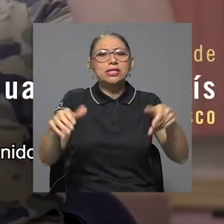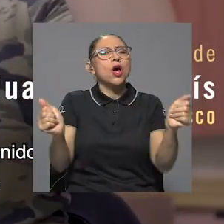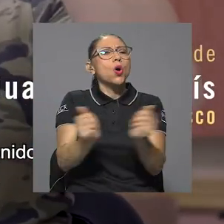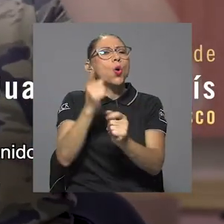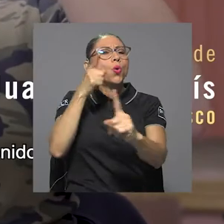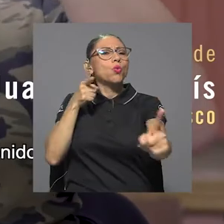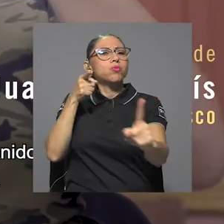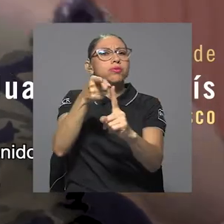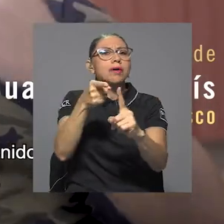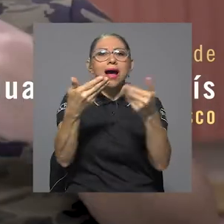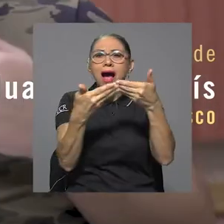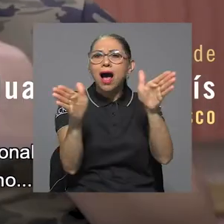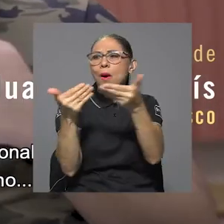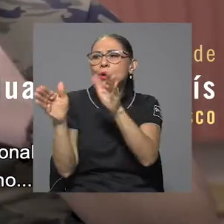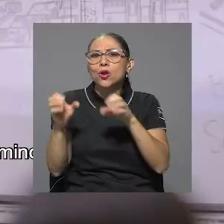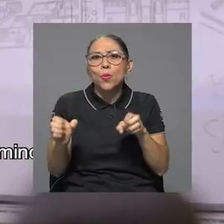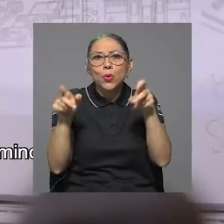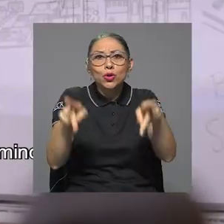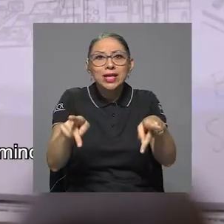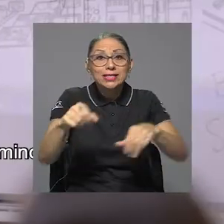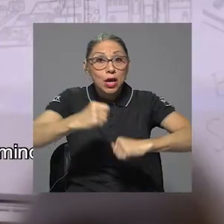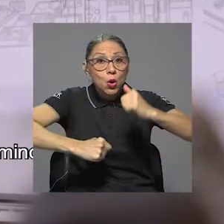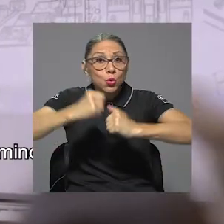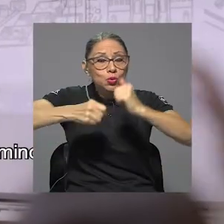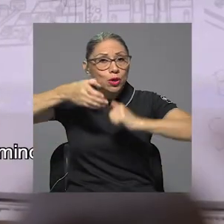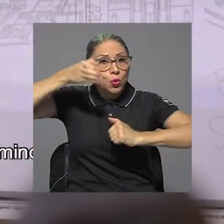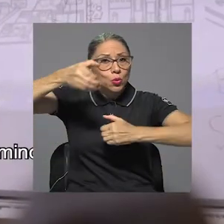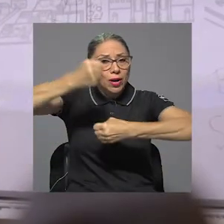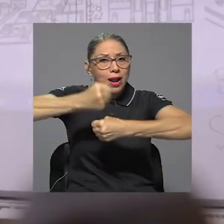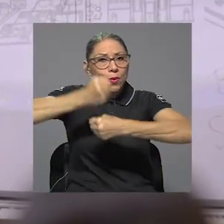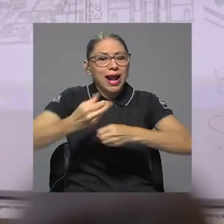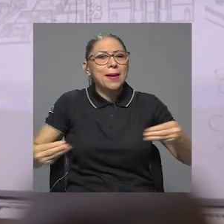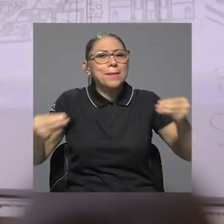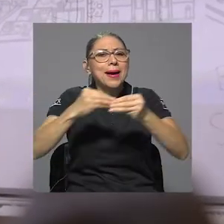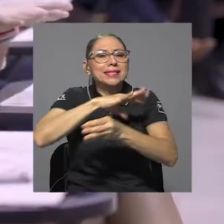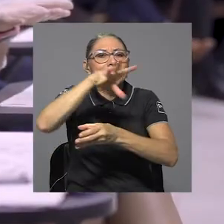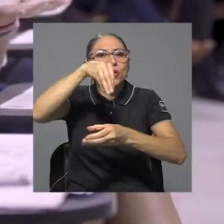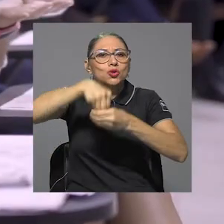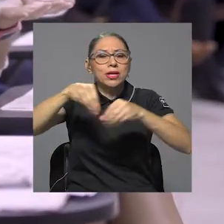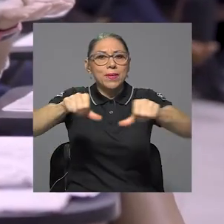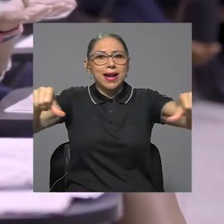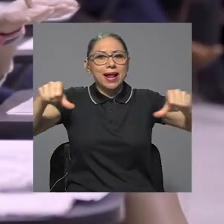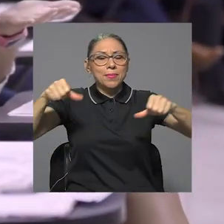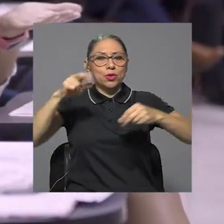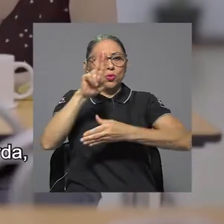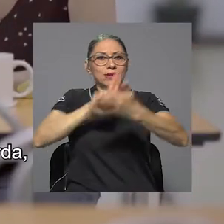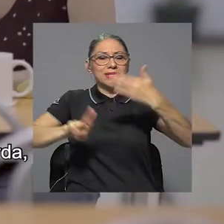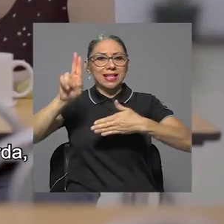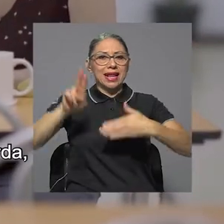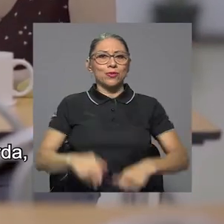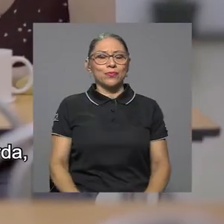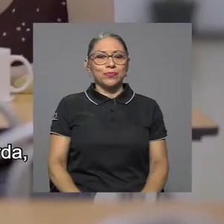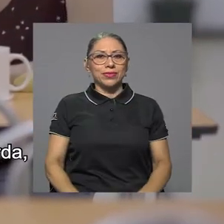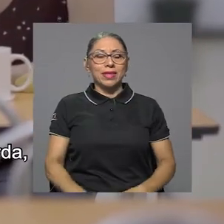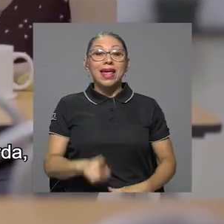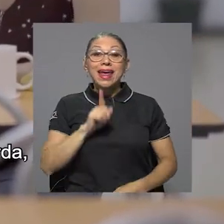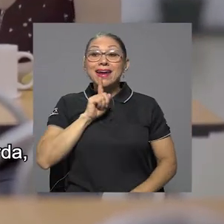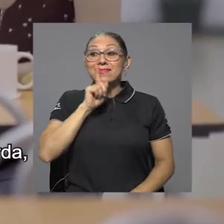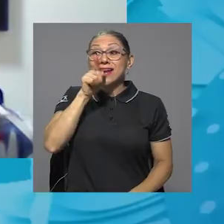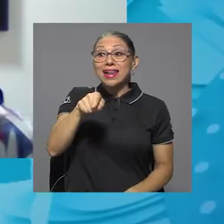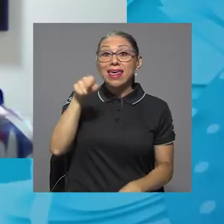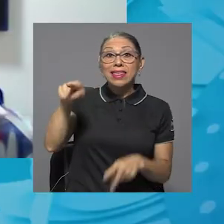con el fin de abrirles más oportunidades y construir una cultura laboral más inclusiva en el ámbito universitario. En realidad